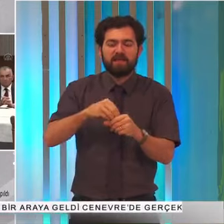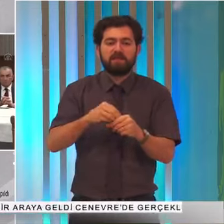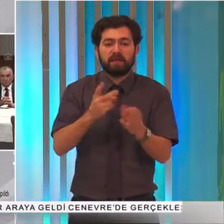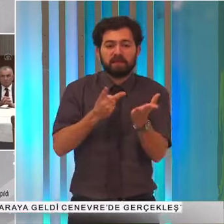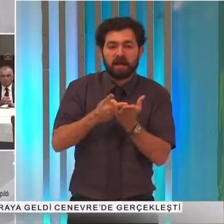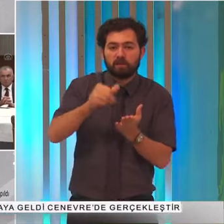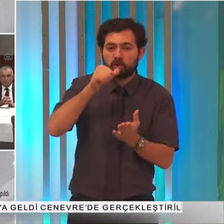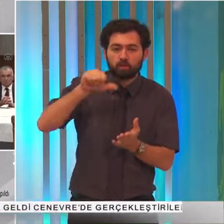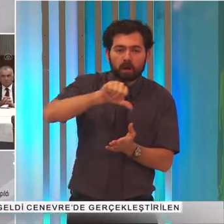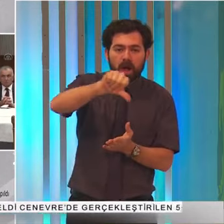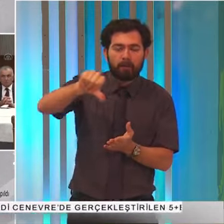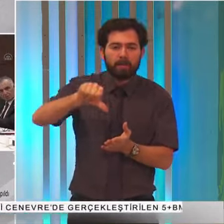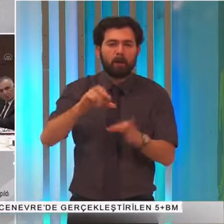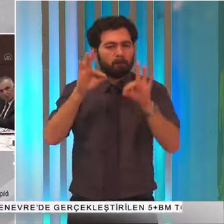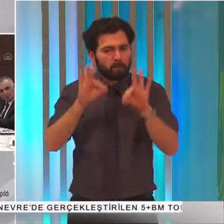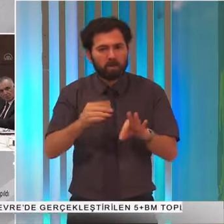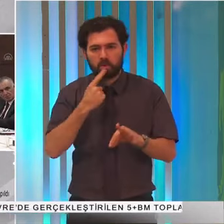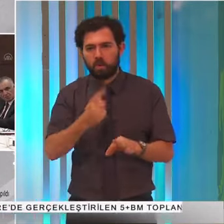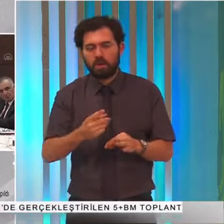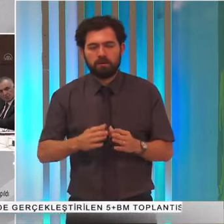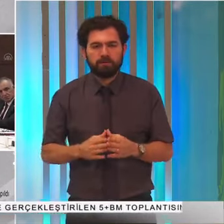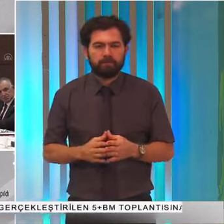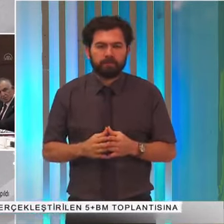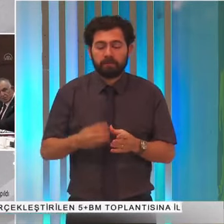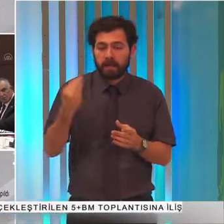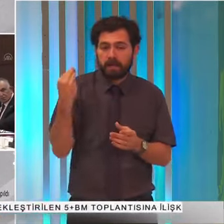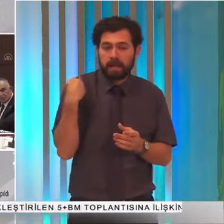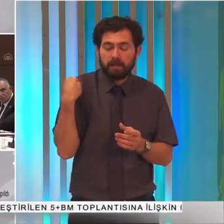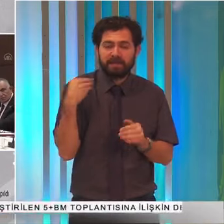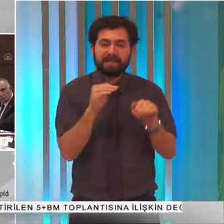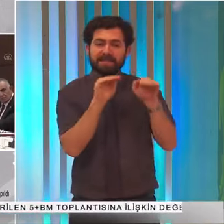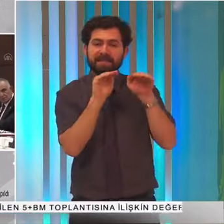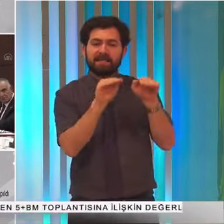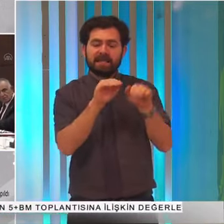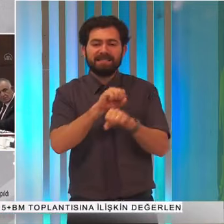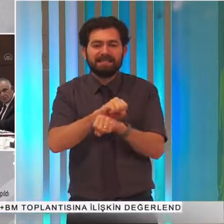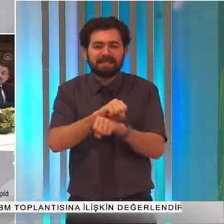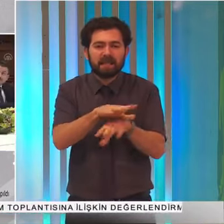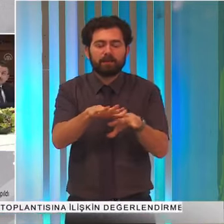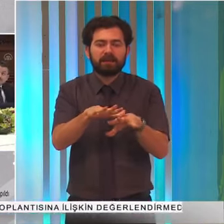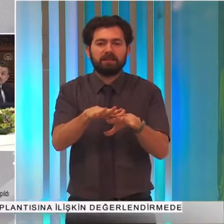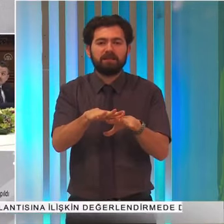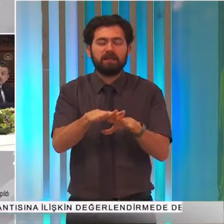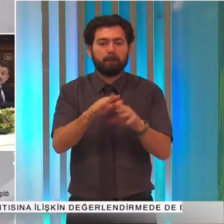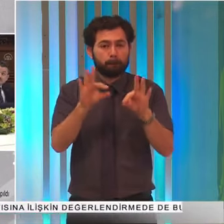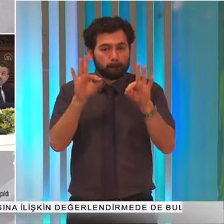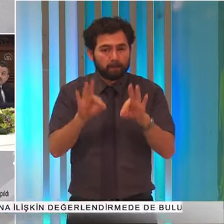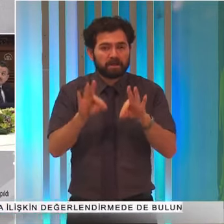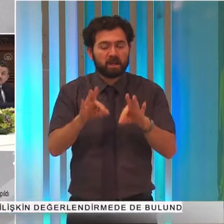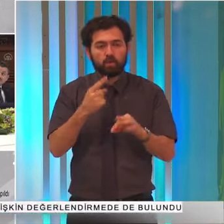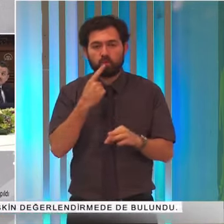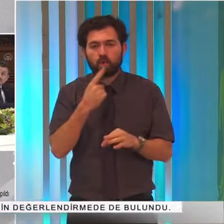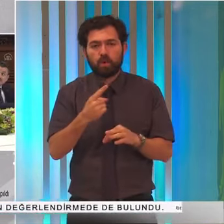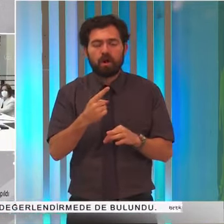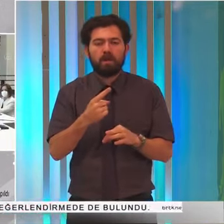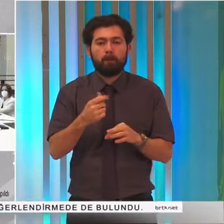sulamanın hayata geçirileceğini kaydetti. Yeni bir teşvik sisteminin de hayata